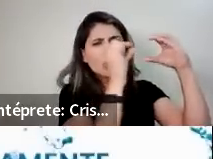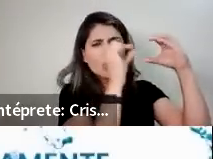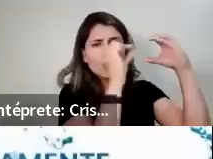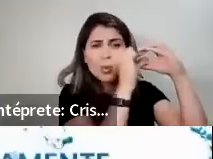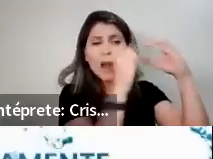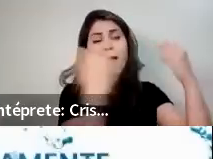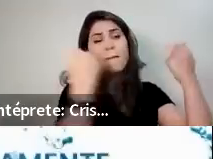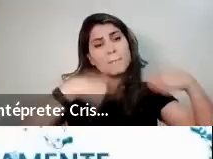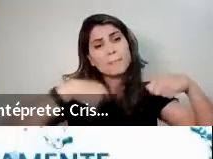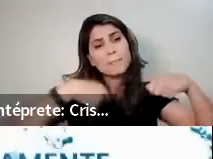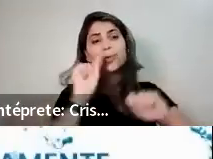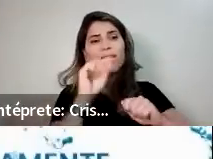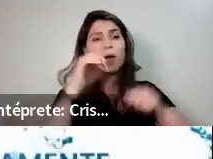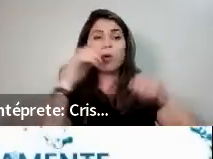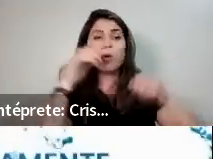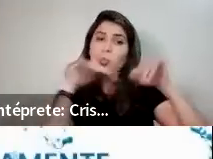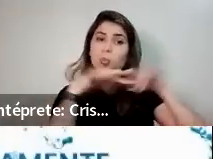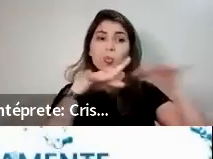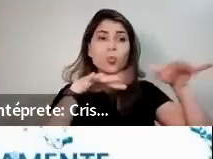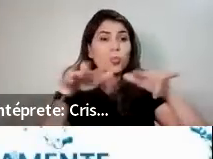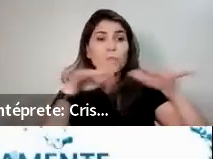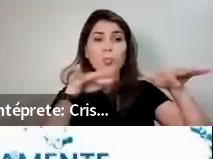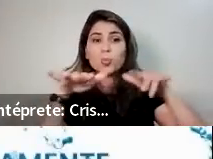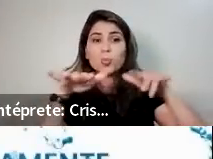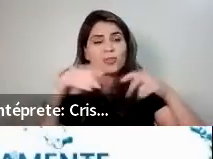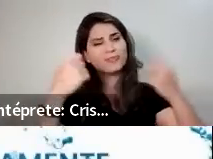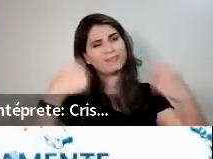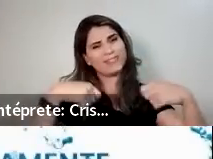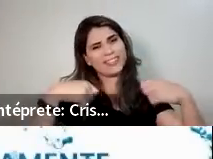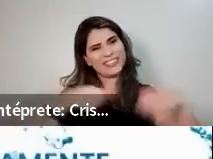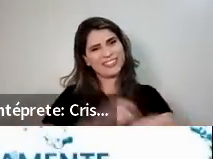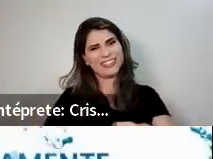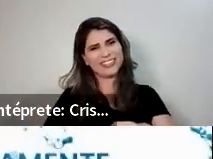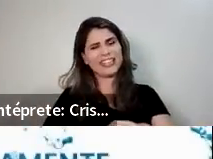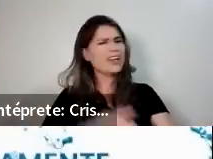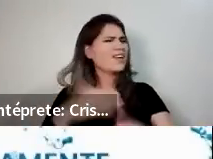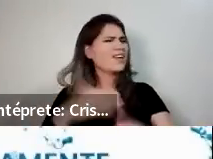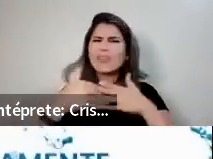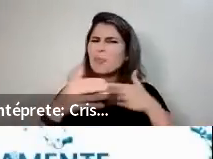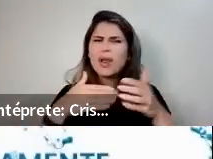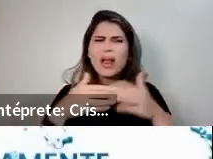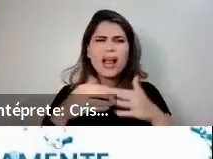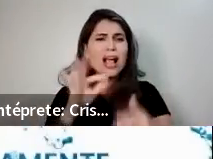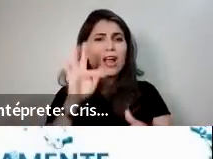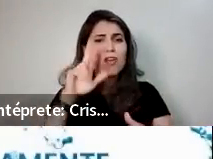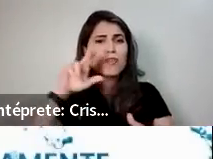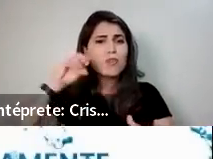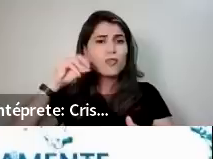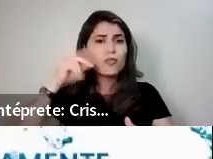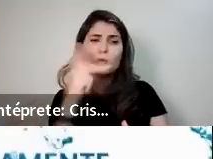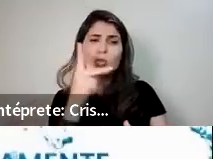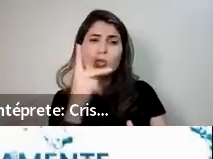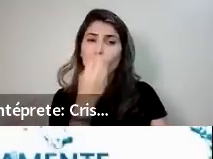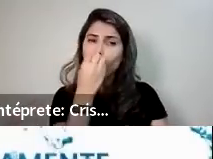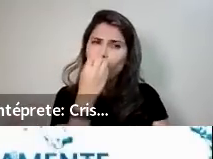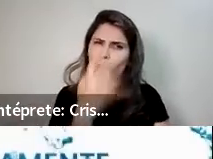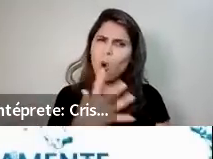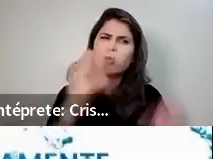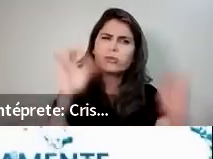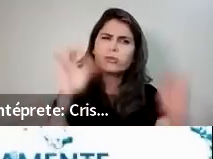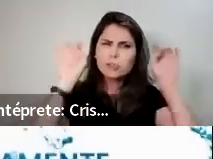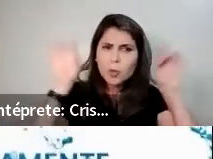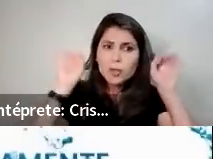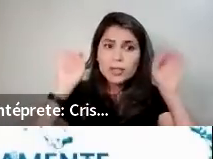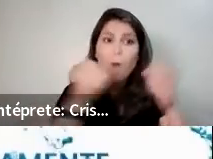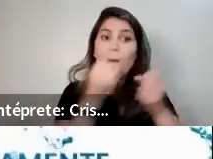filtro, viu? Pode ser o melhor filtro que você tenha, você investiu nele, ótimo. Vai tirar ali as impurezas da